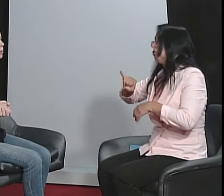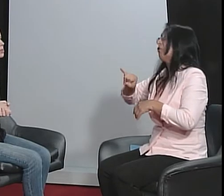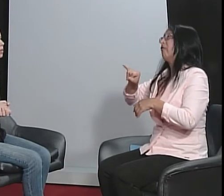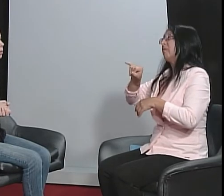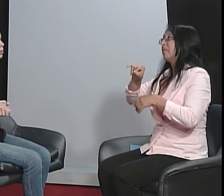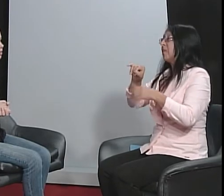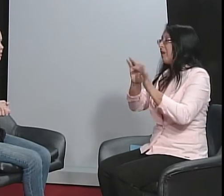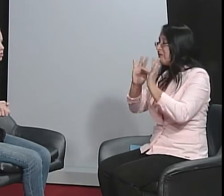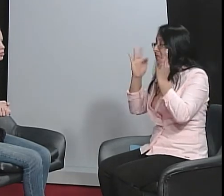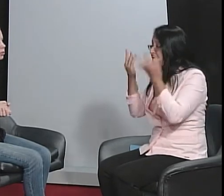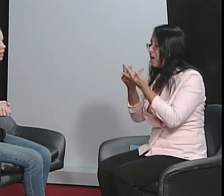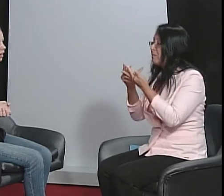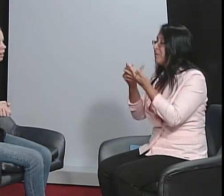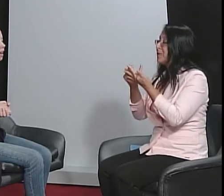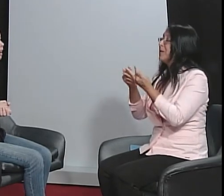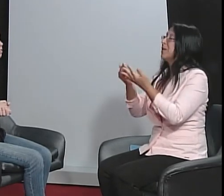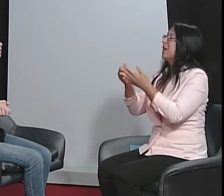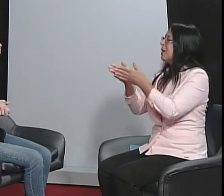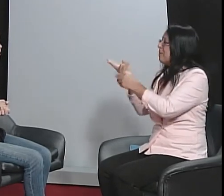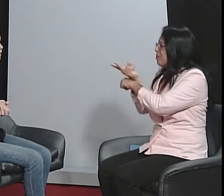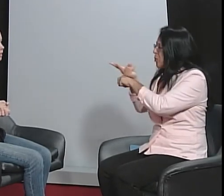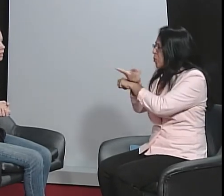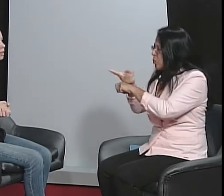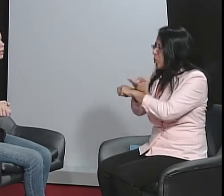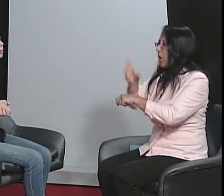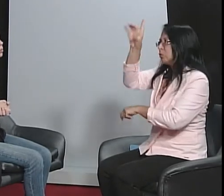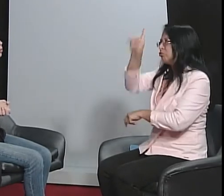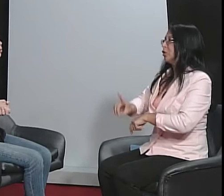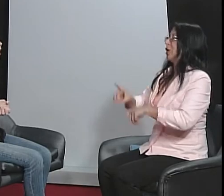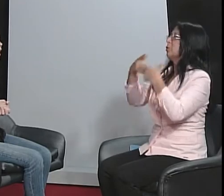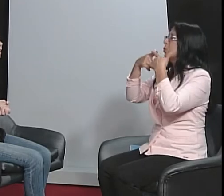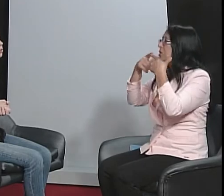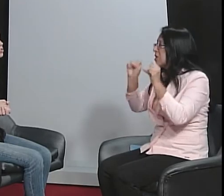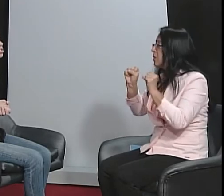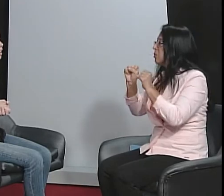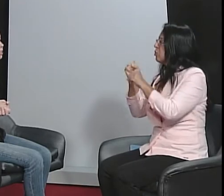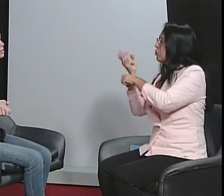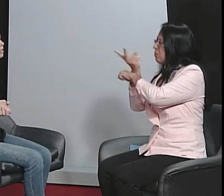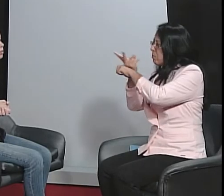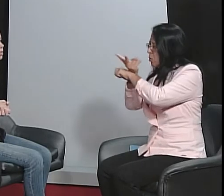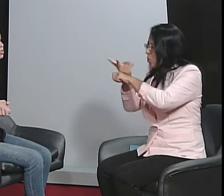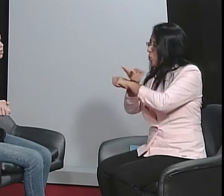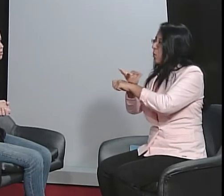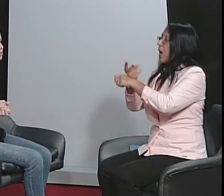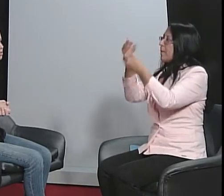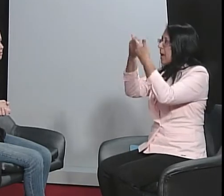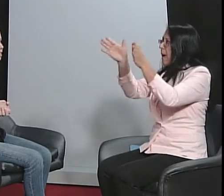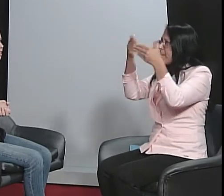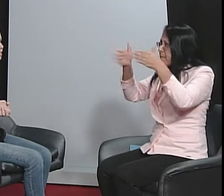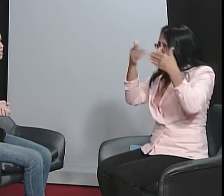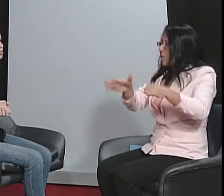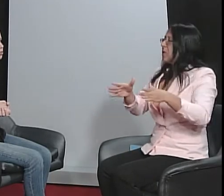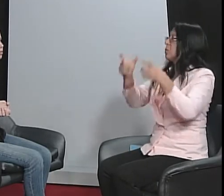penso que é importante o quê? A família procurar os direitos linguísticos da criança surda,